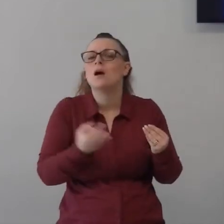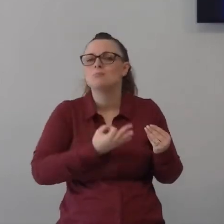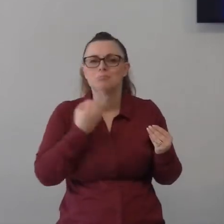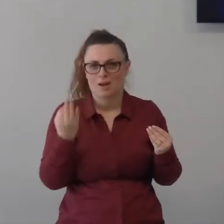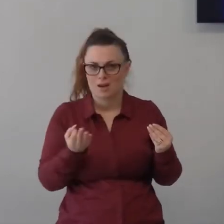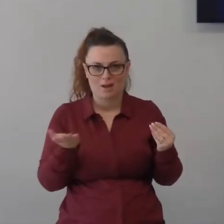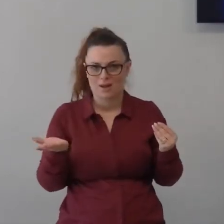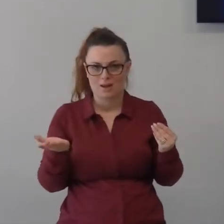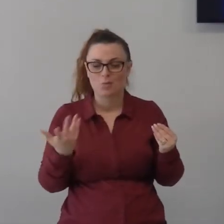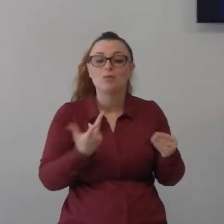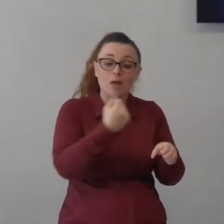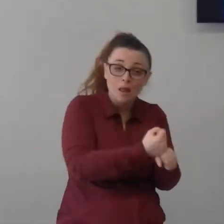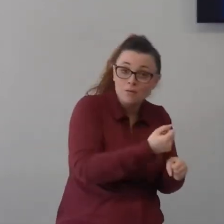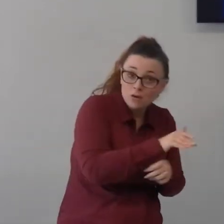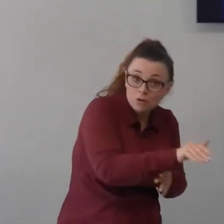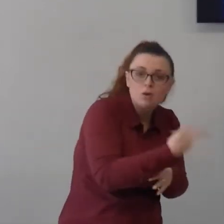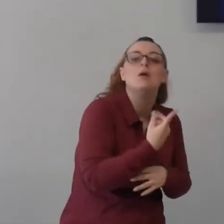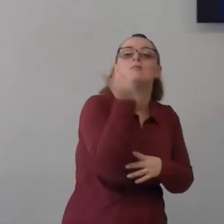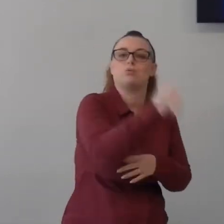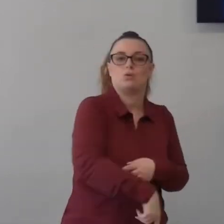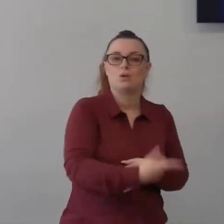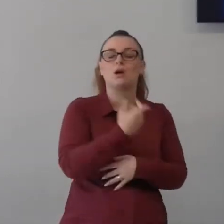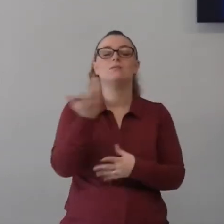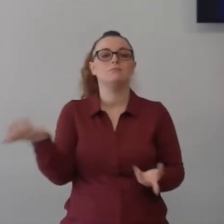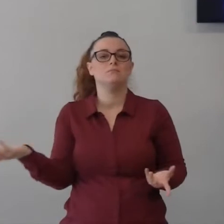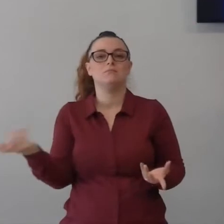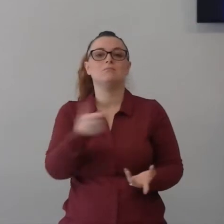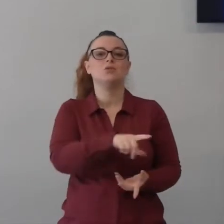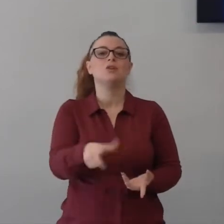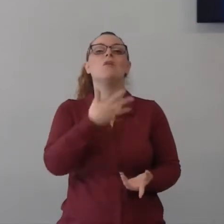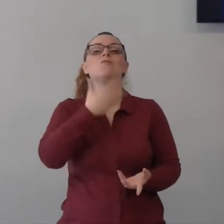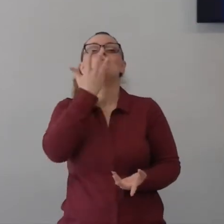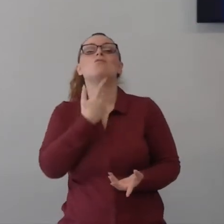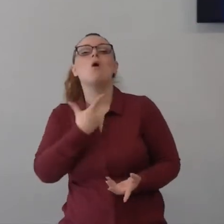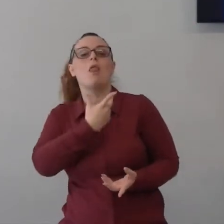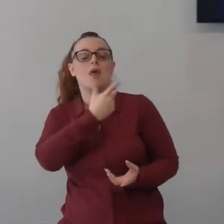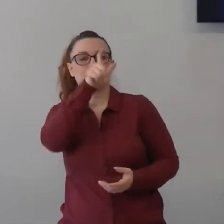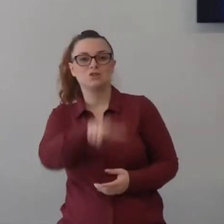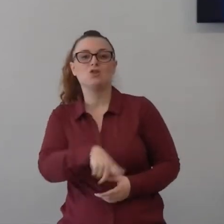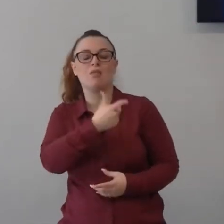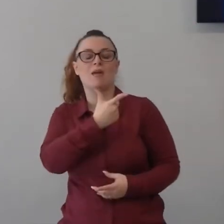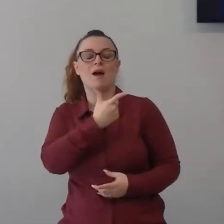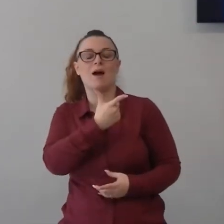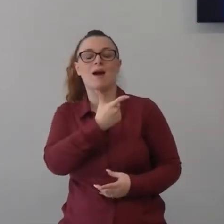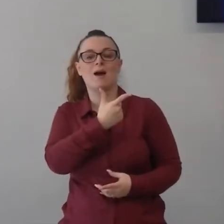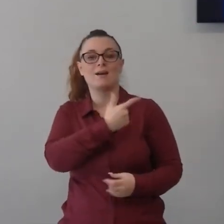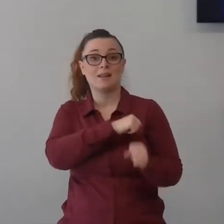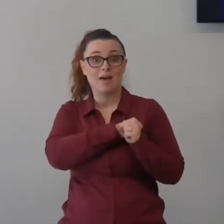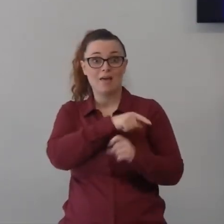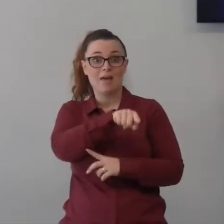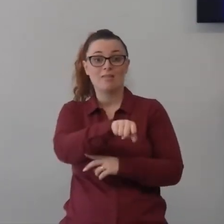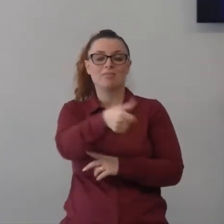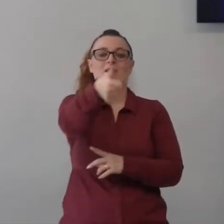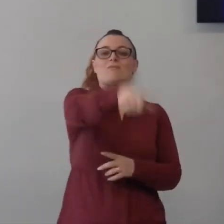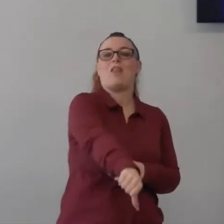della vita lavorando costantemente che al credente riguarda tutto quanto sapete